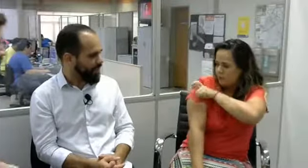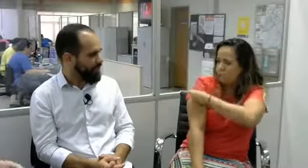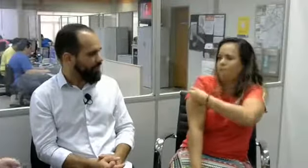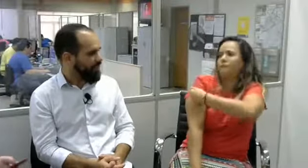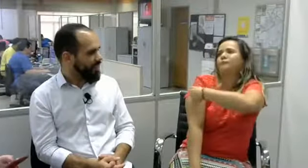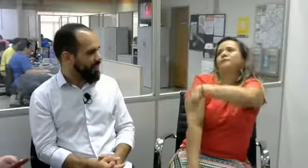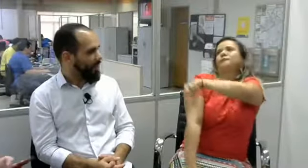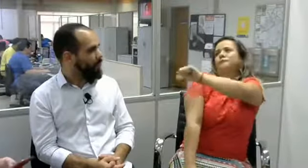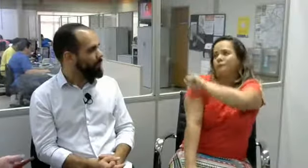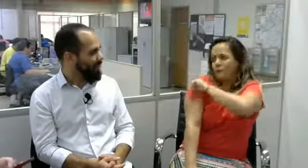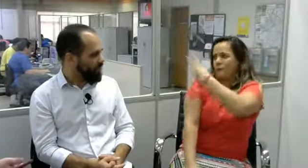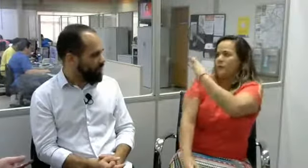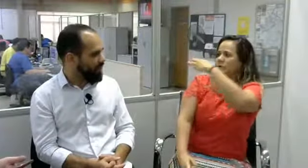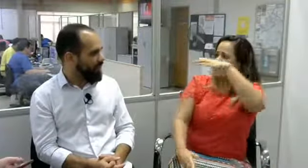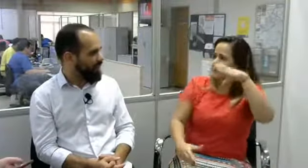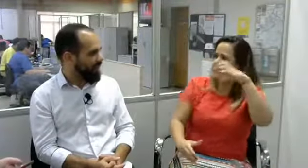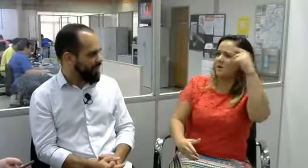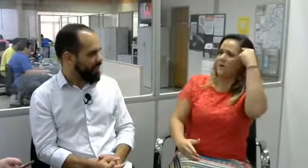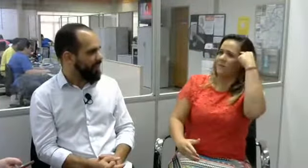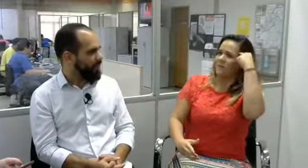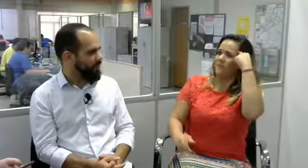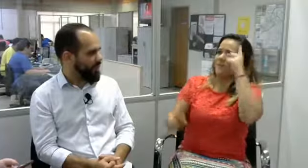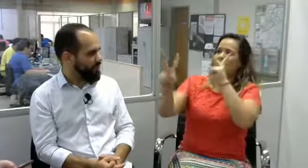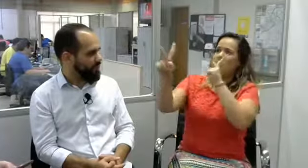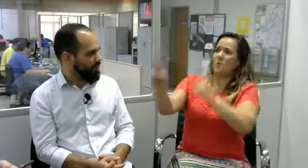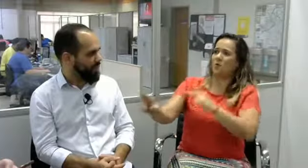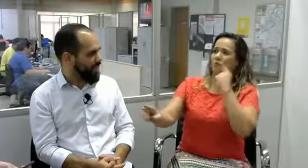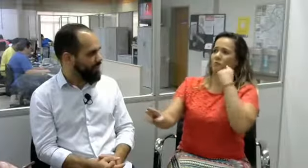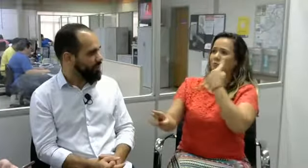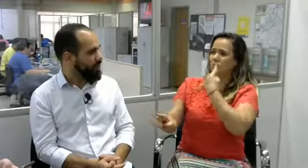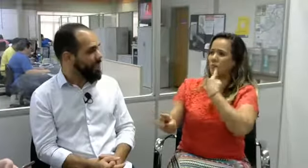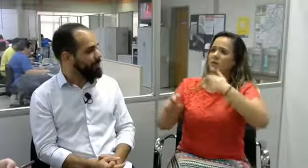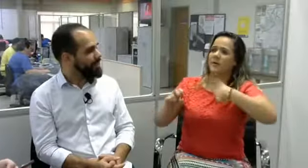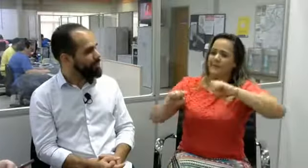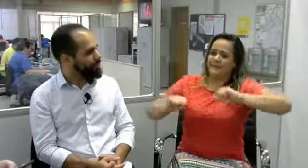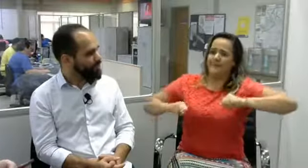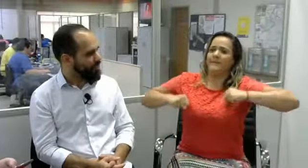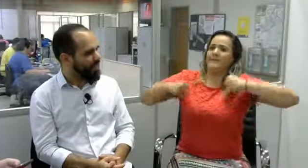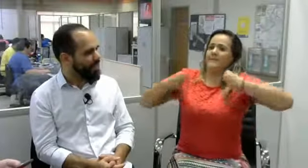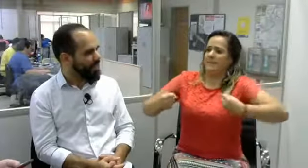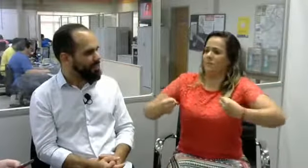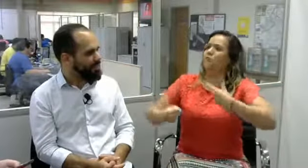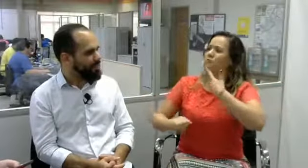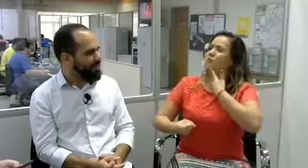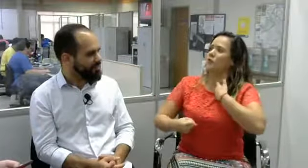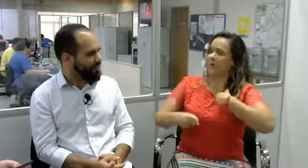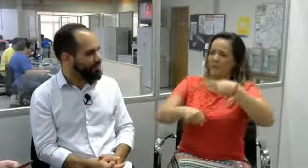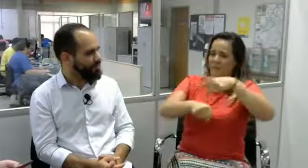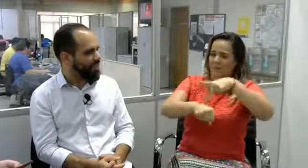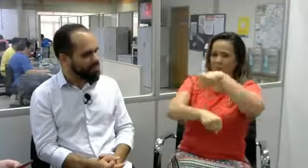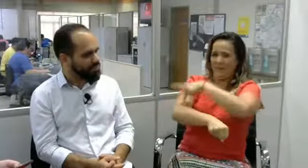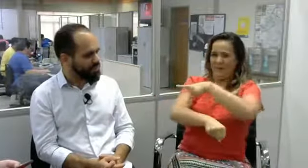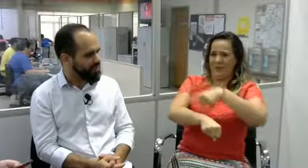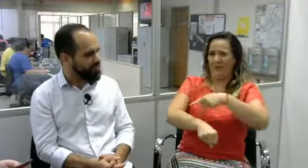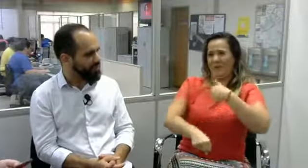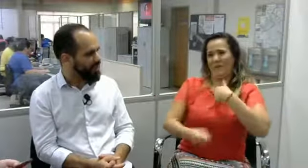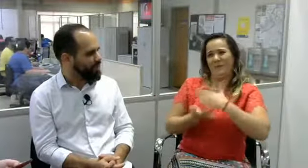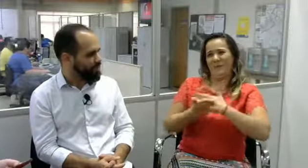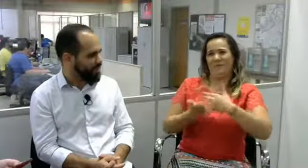que me acompanhou até o final do ensino médio. E pensei, puxa, ela é minha inspiração. Se ela conseguiu, eu também consigo